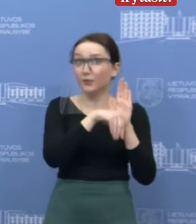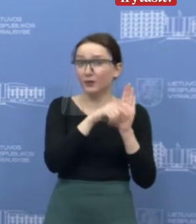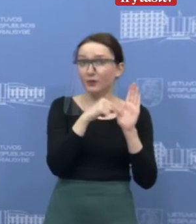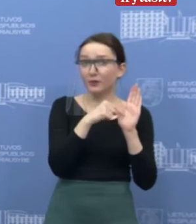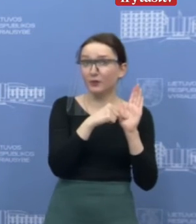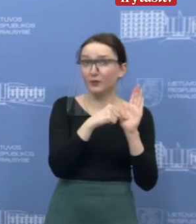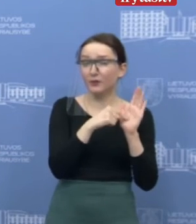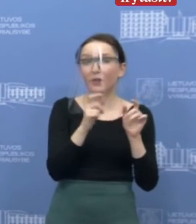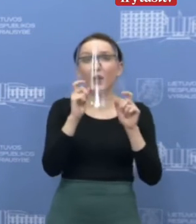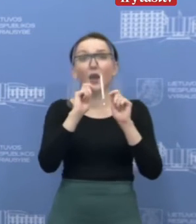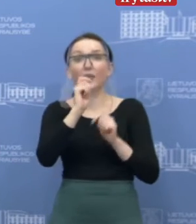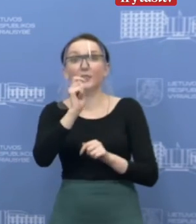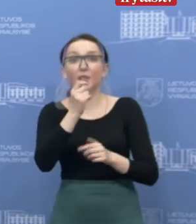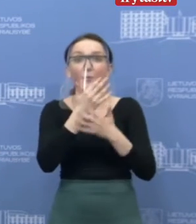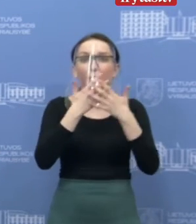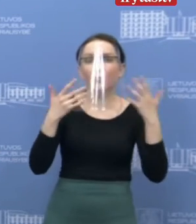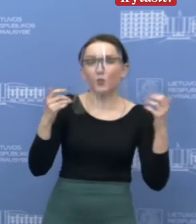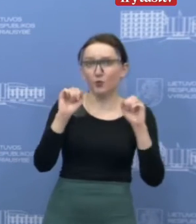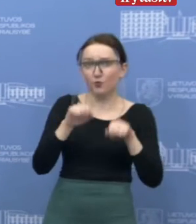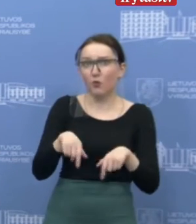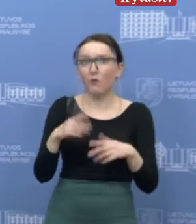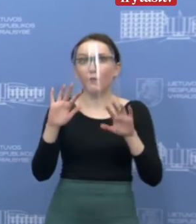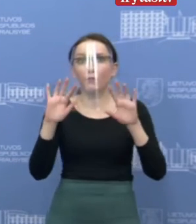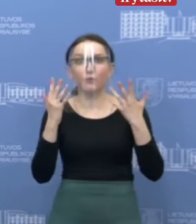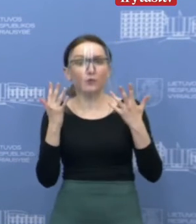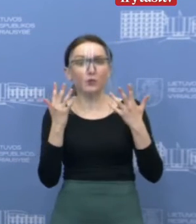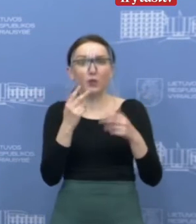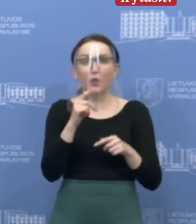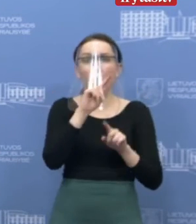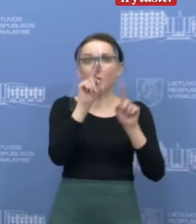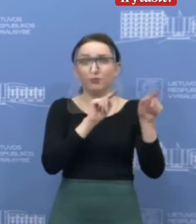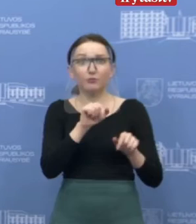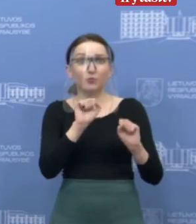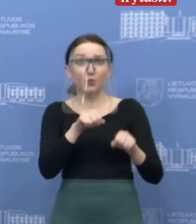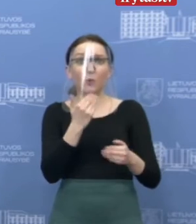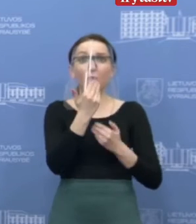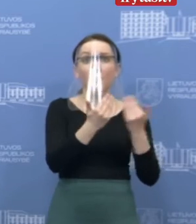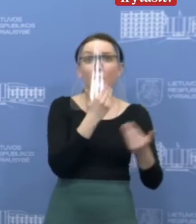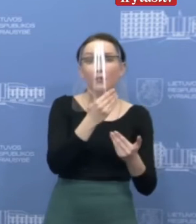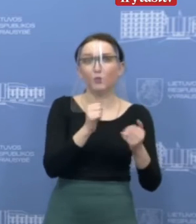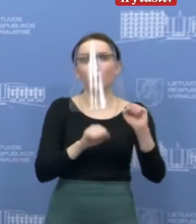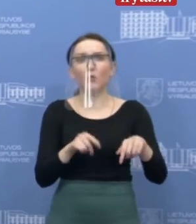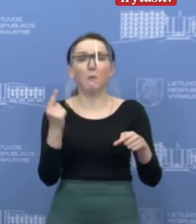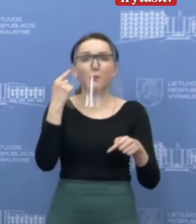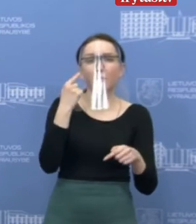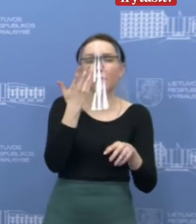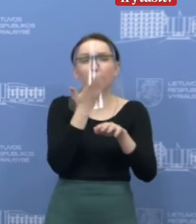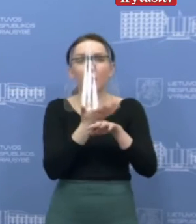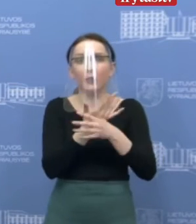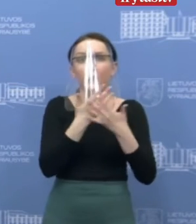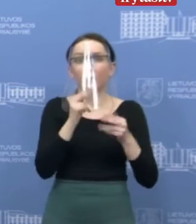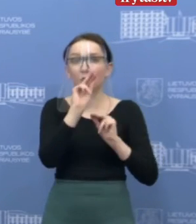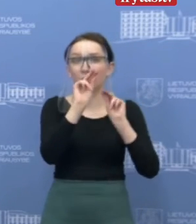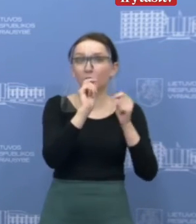atsilėpimo davimo mechanizmą. Galite užduoti savo klausimus, tobulinimus, pastebėjimus.